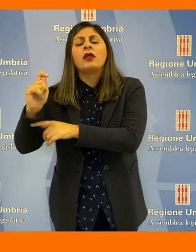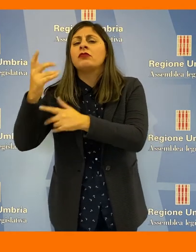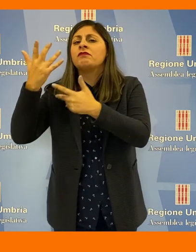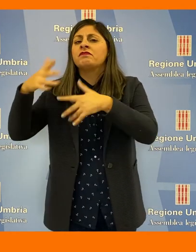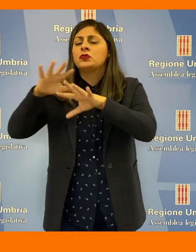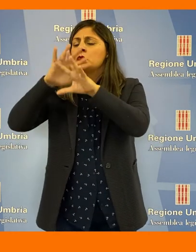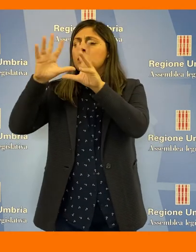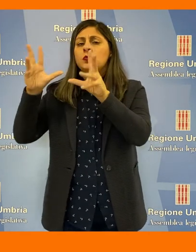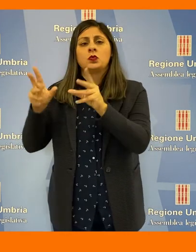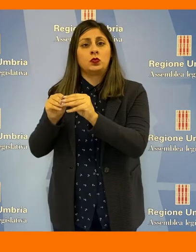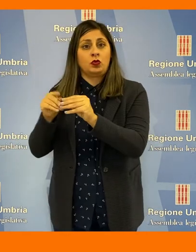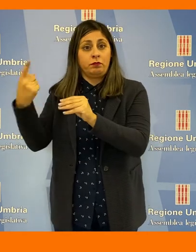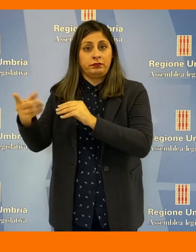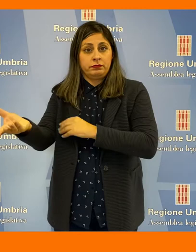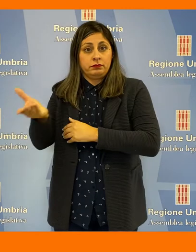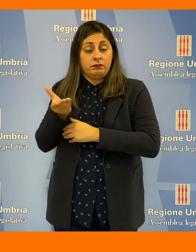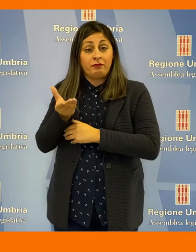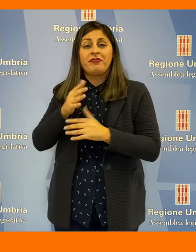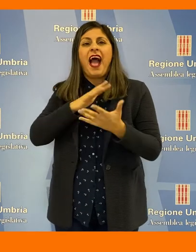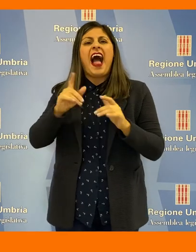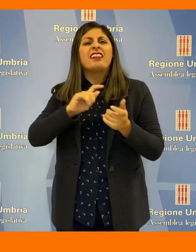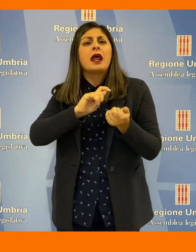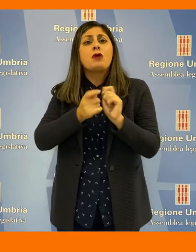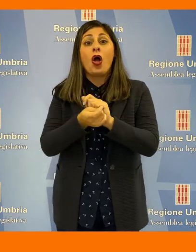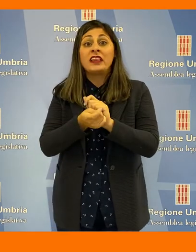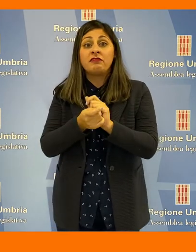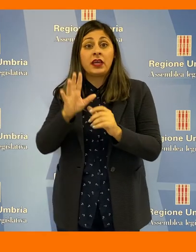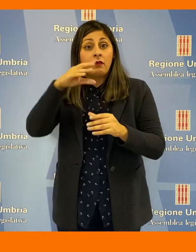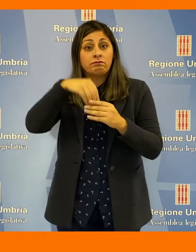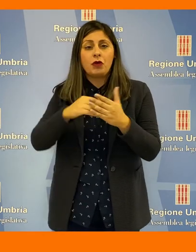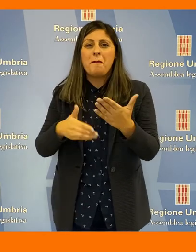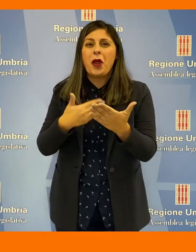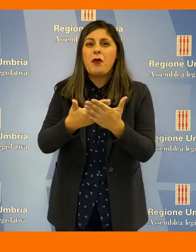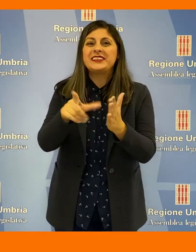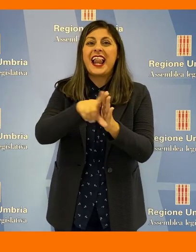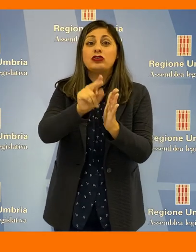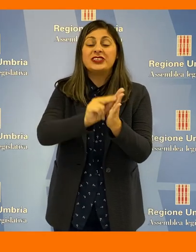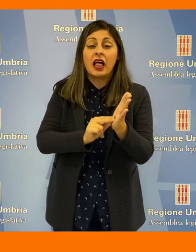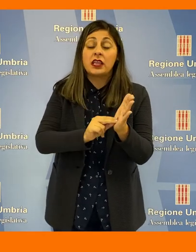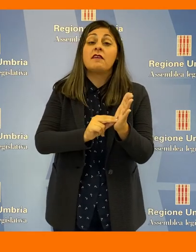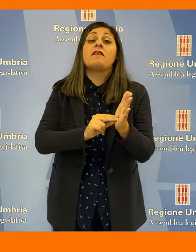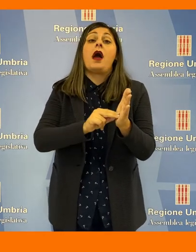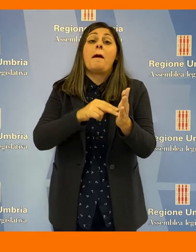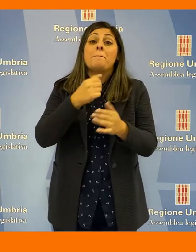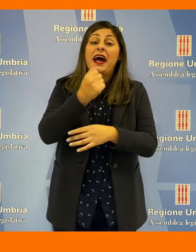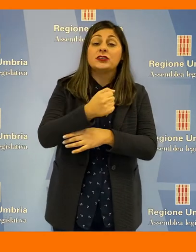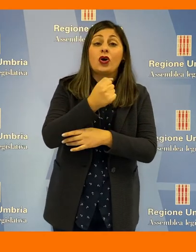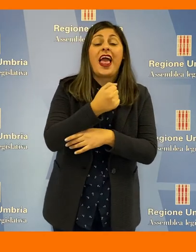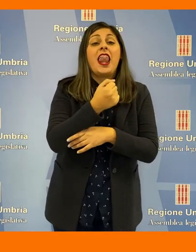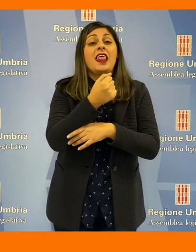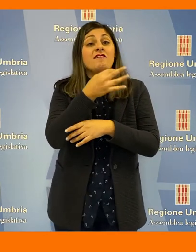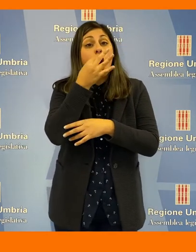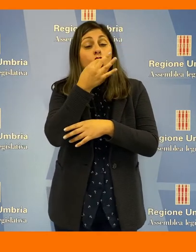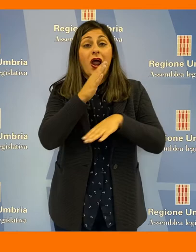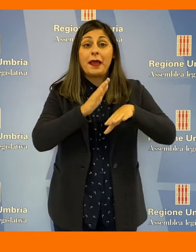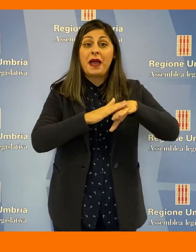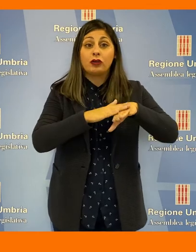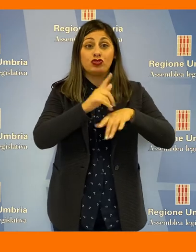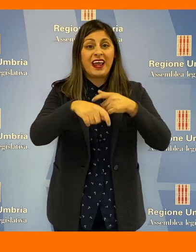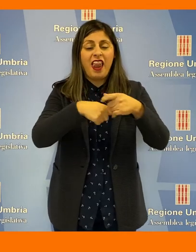pagamento dei corrispettivi dovuti. Le altre modifiche, ricomprese nella proposta legislativa di Passorelli, Fioroni e Mancini della Lega, mirano